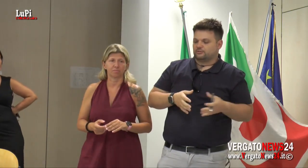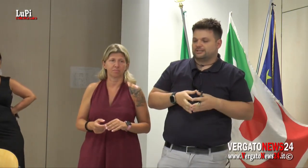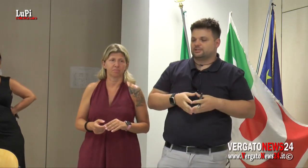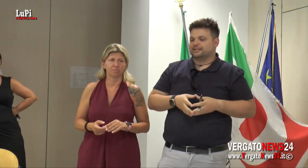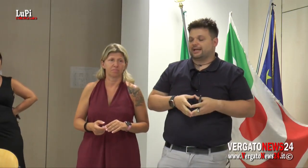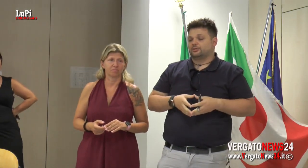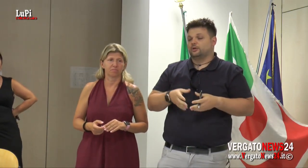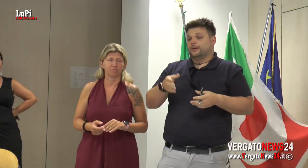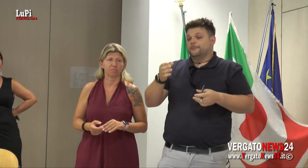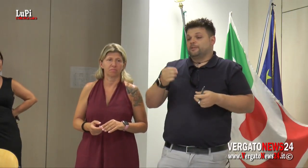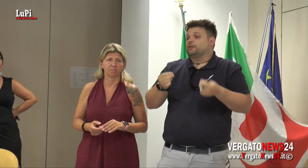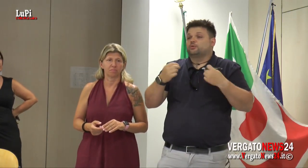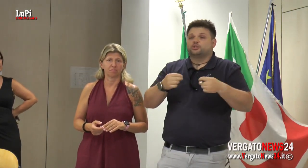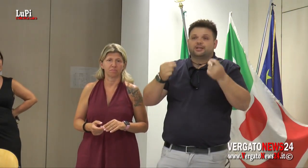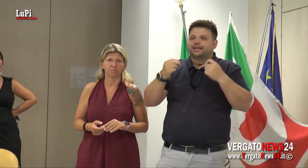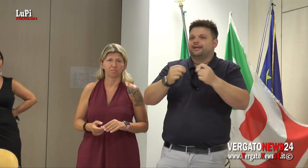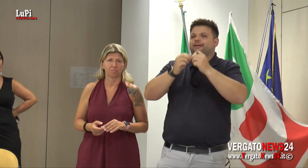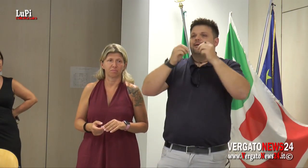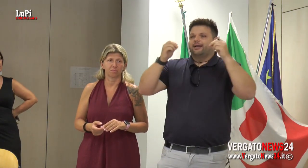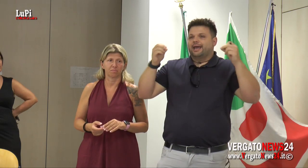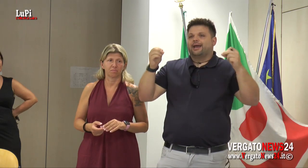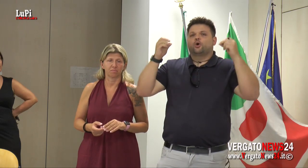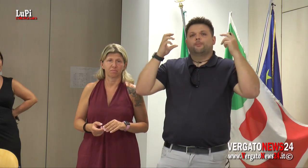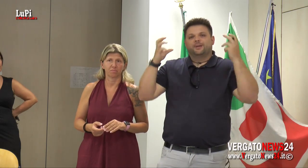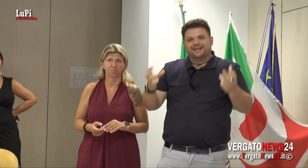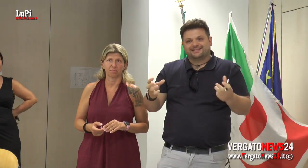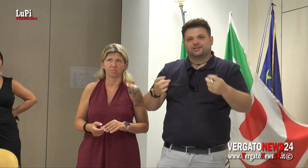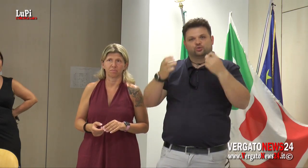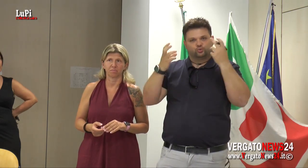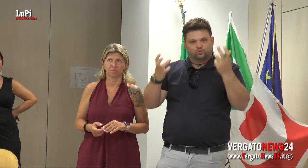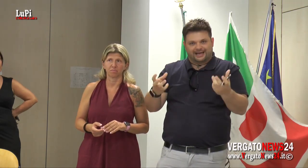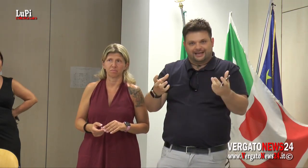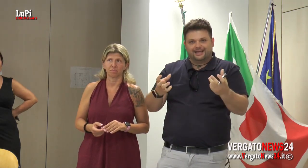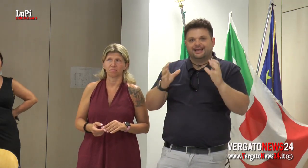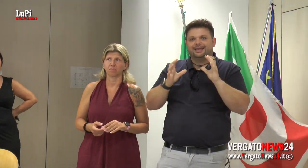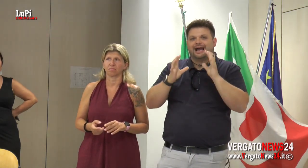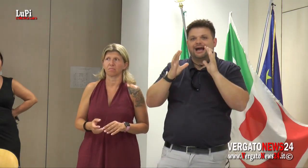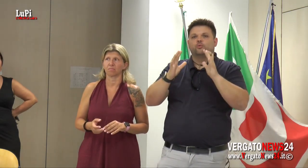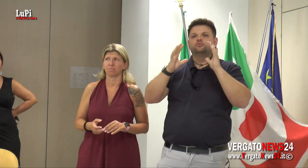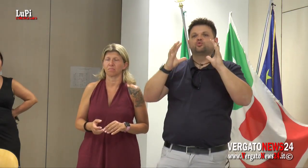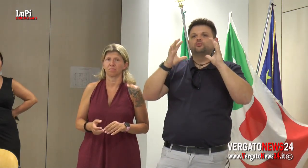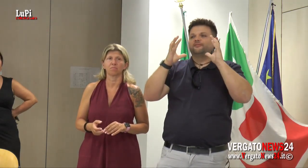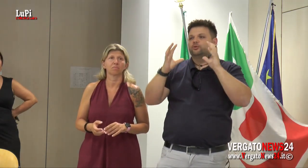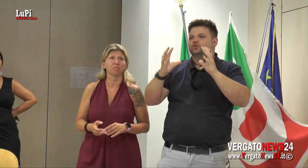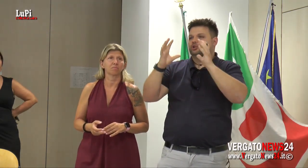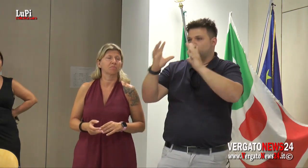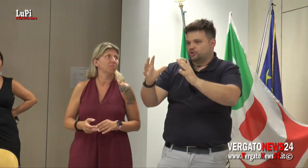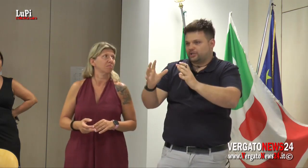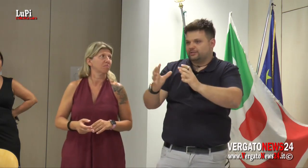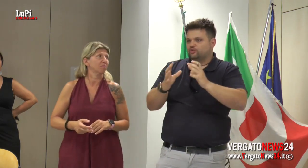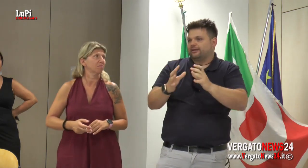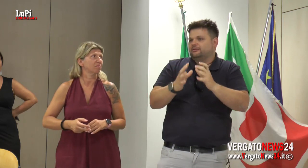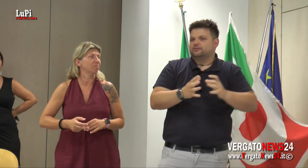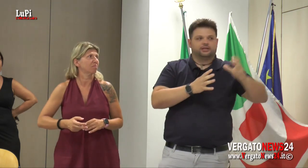sottoscritta con un altro sindacato, è una questione che è complessa e strutturale e ha un suo fondo di